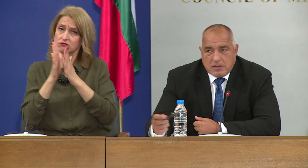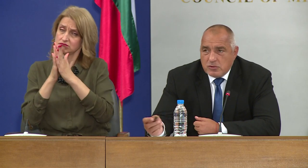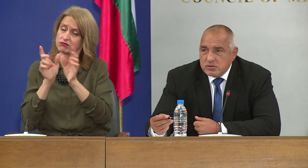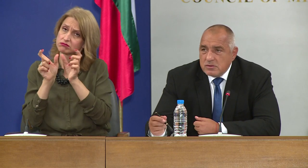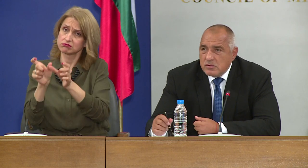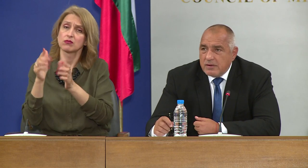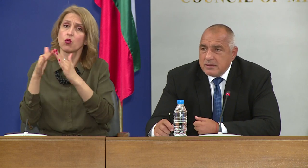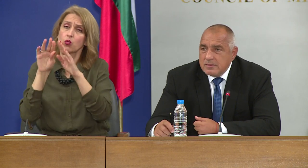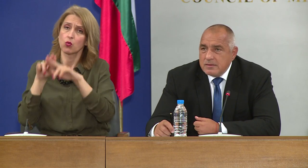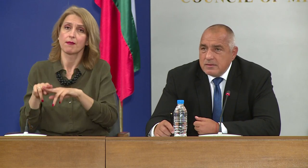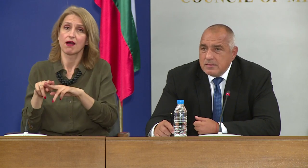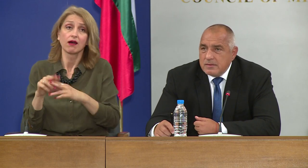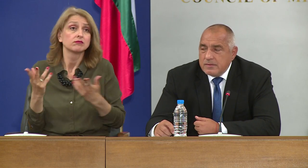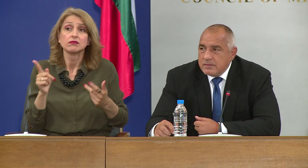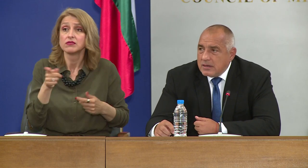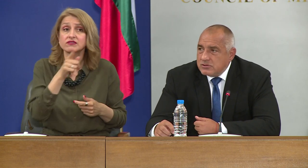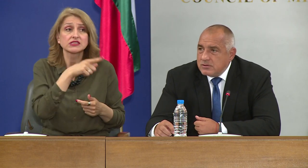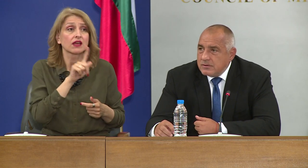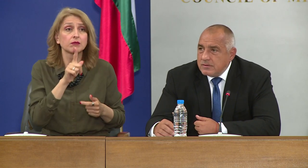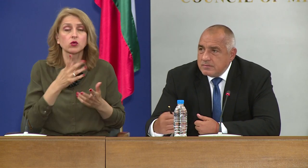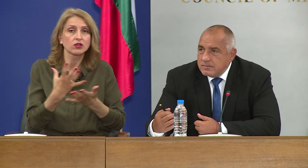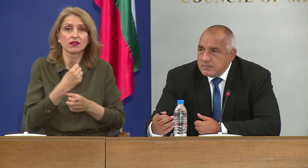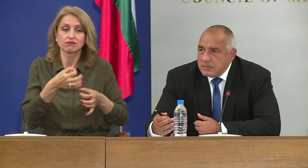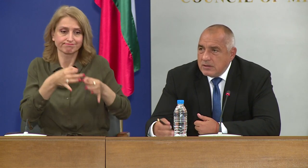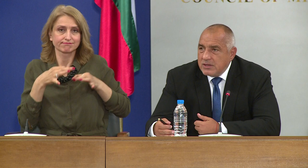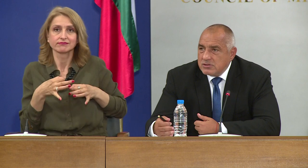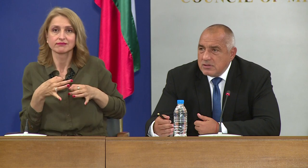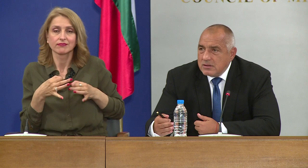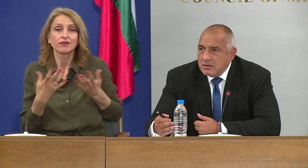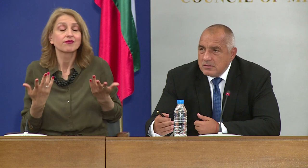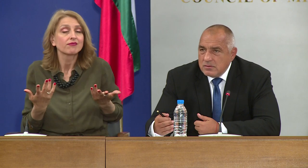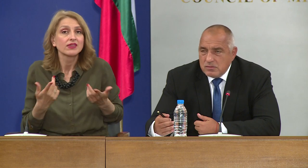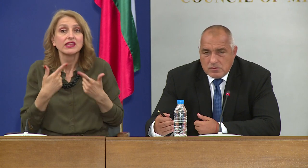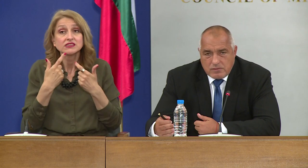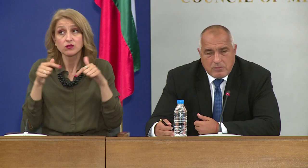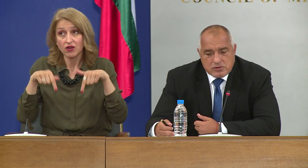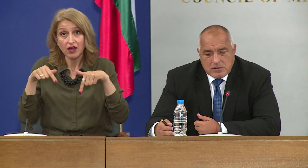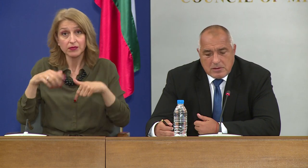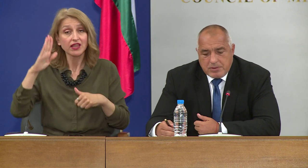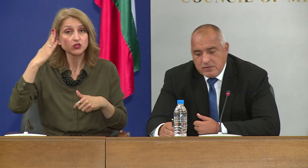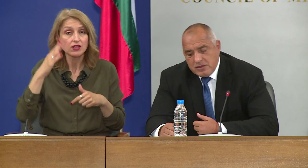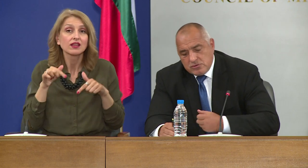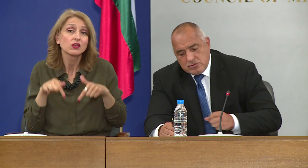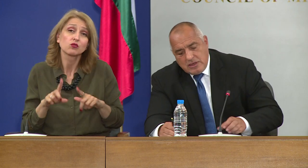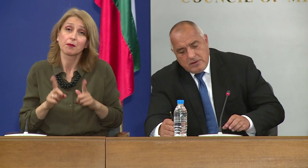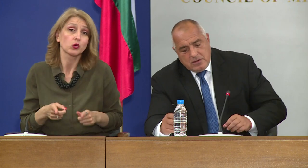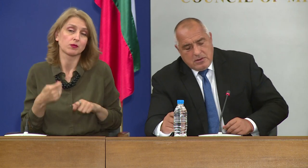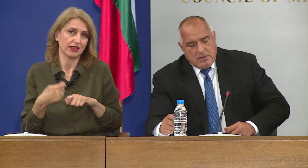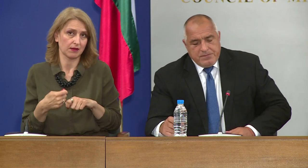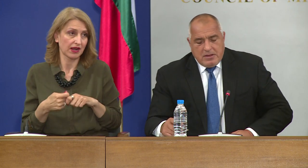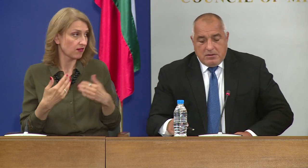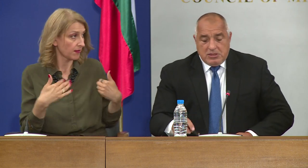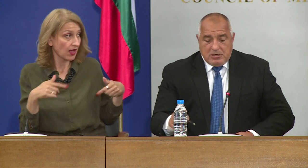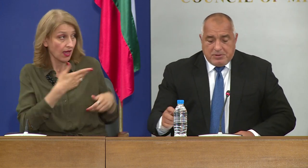Всеки може да го хване, така че към днешна дата това можем да направим. Аз ще оставя